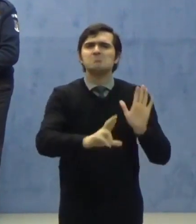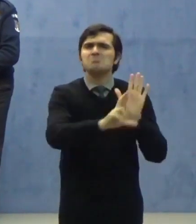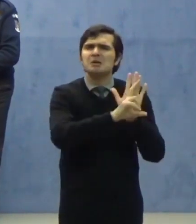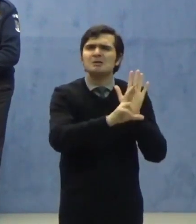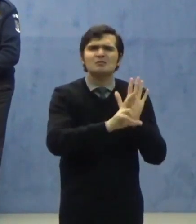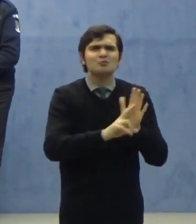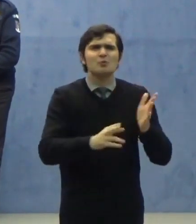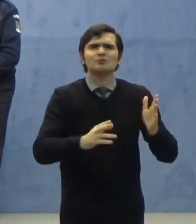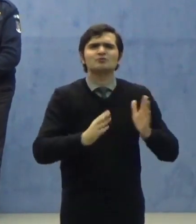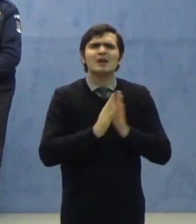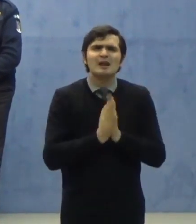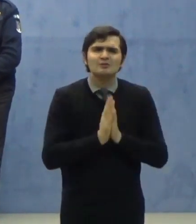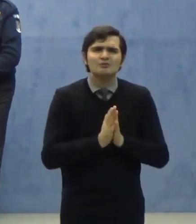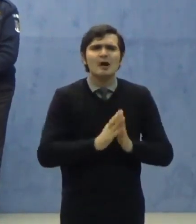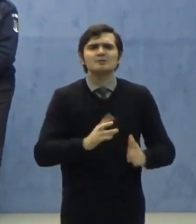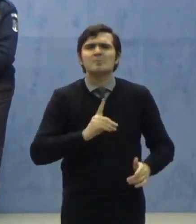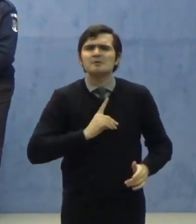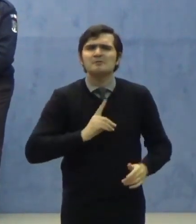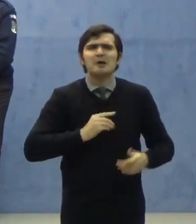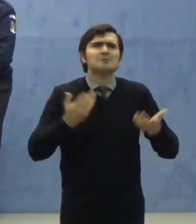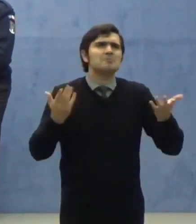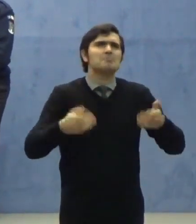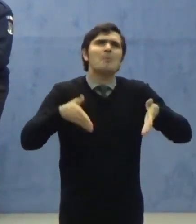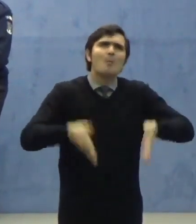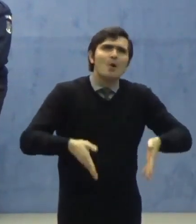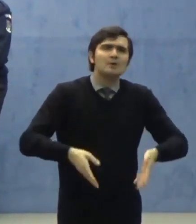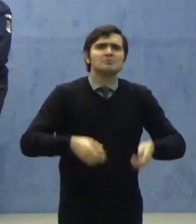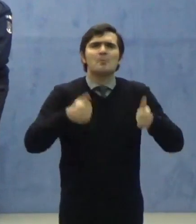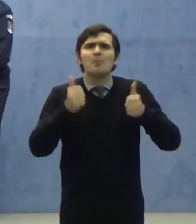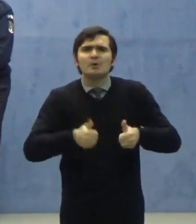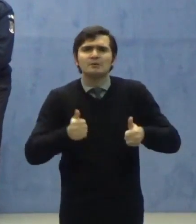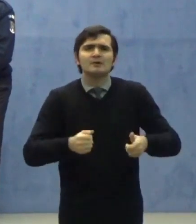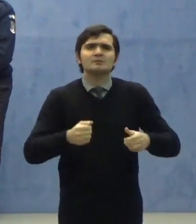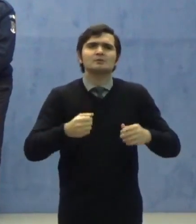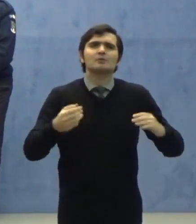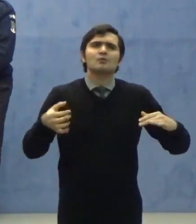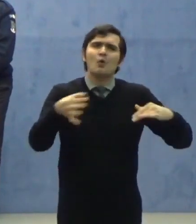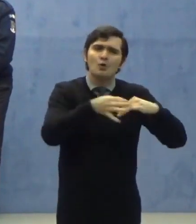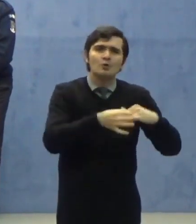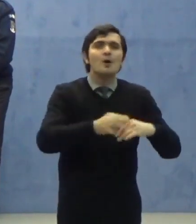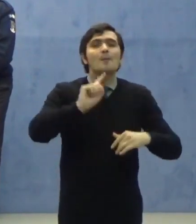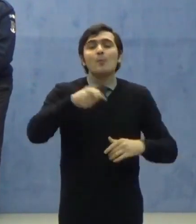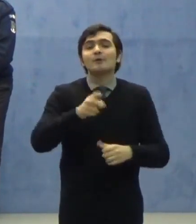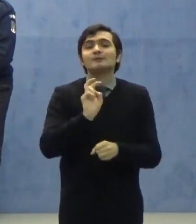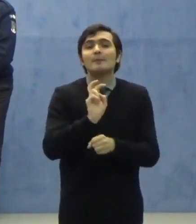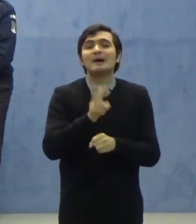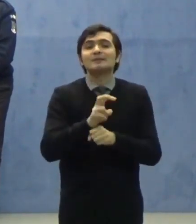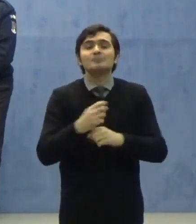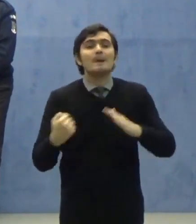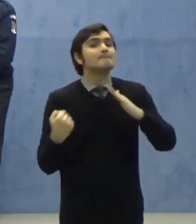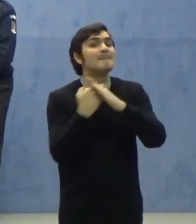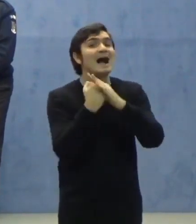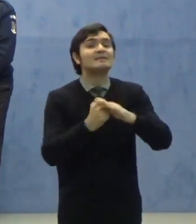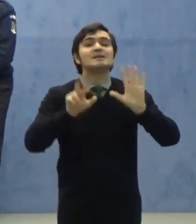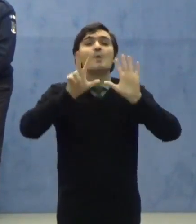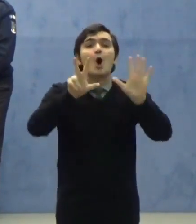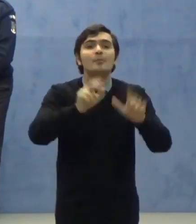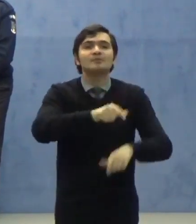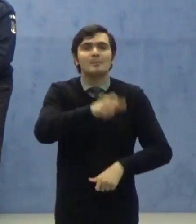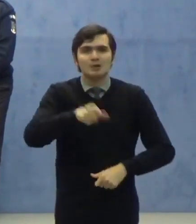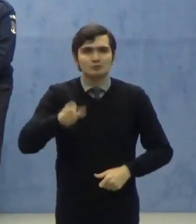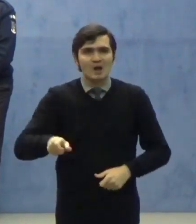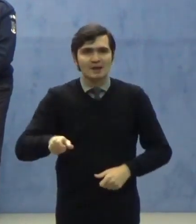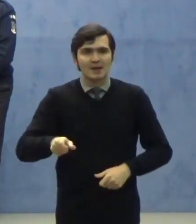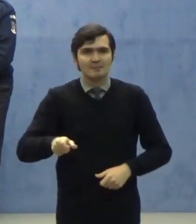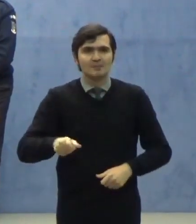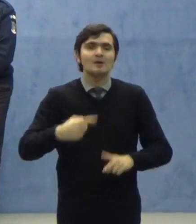cu caracter privat, botezi, cununii, mormântări, la care pot participa maximum 8 persoane, cât